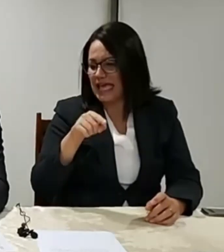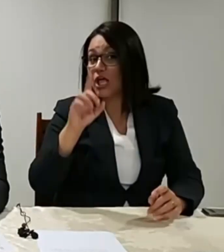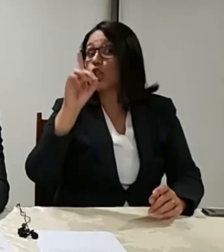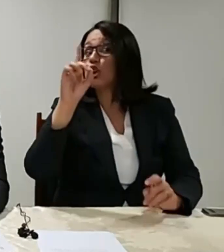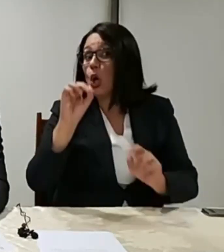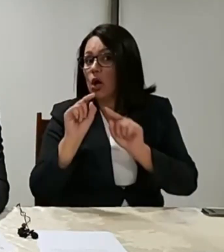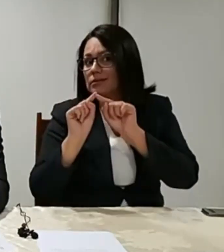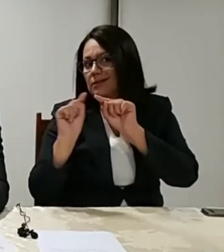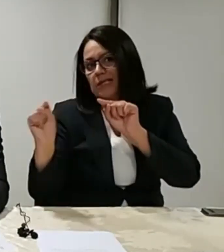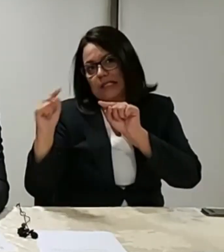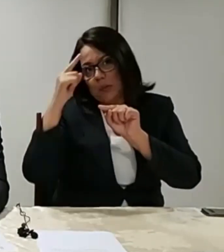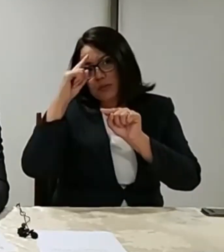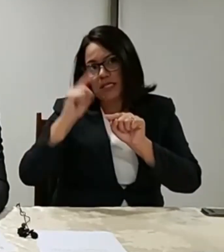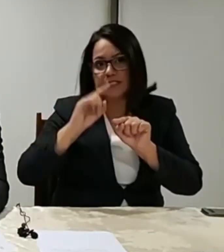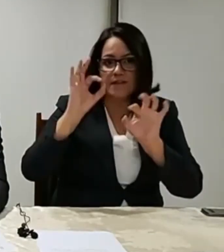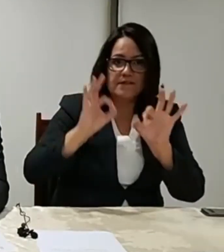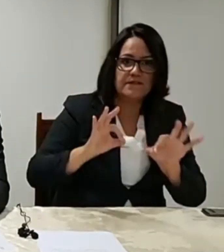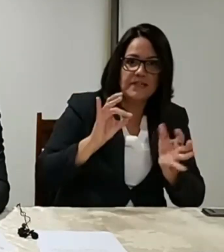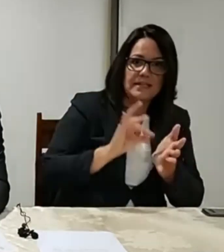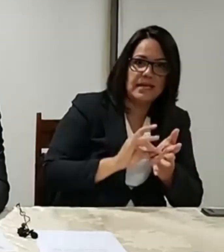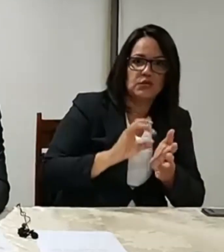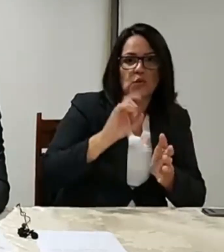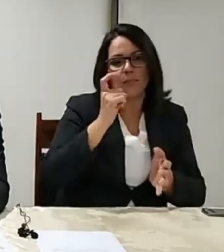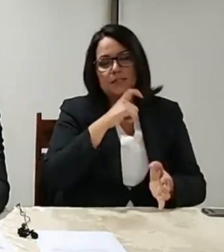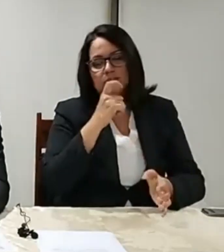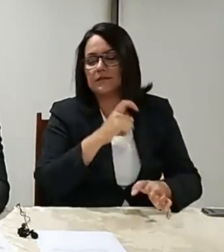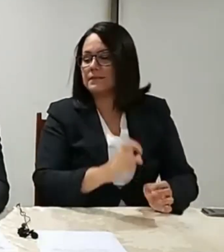news. Prefeito São José do...